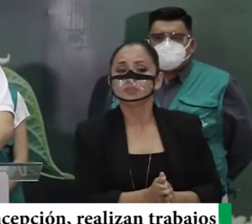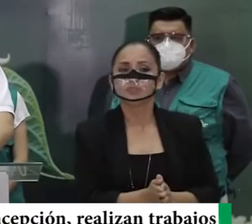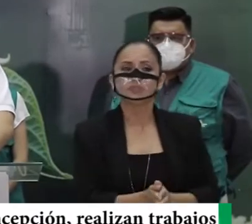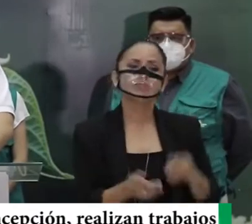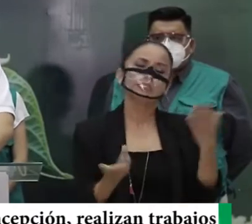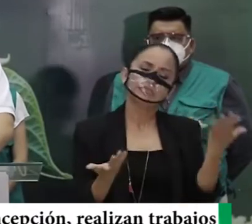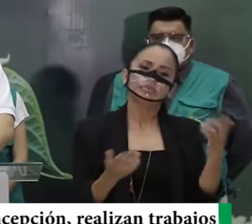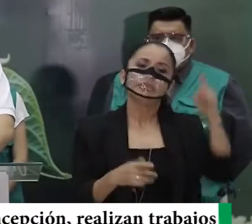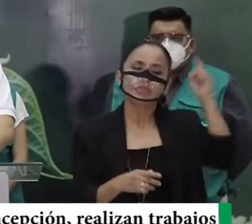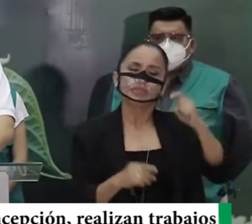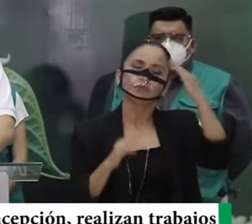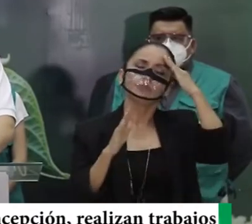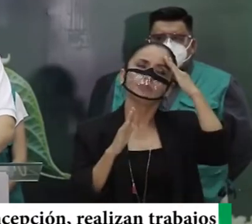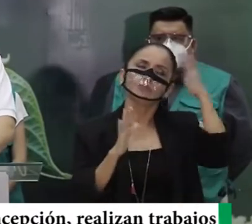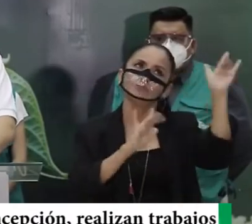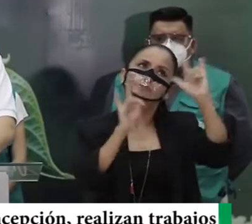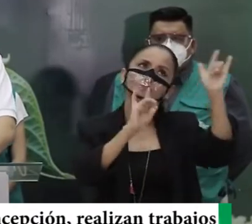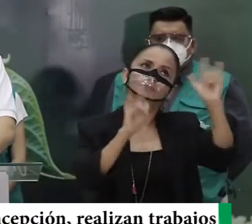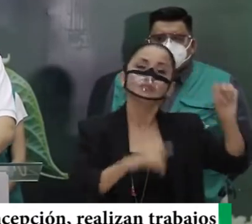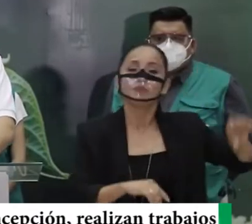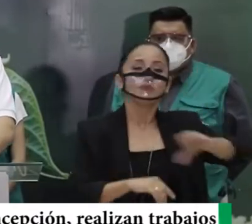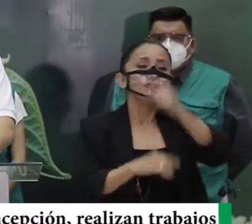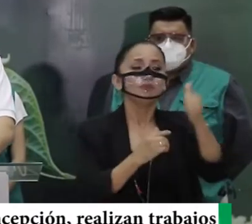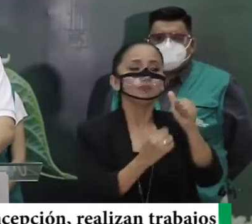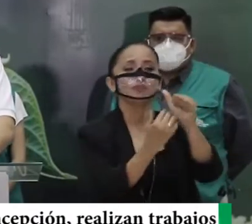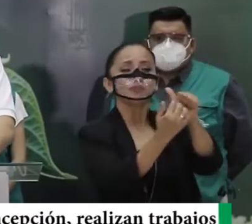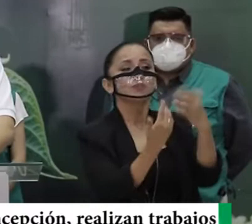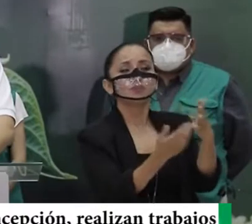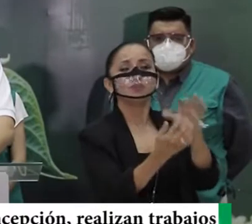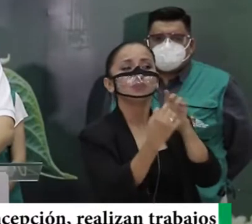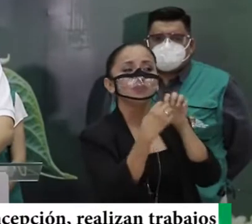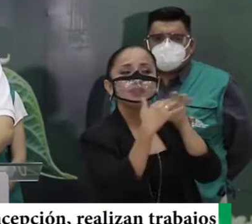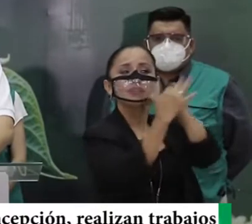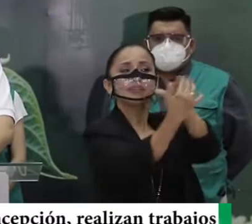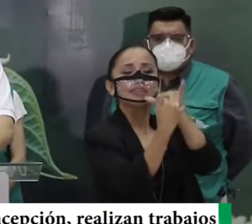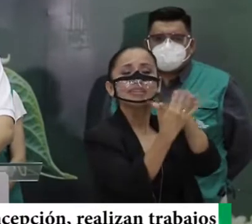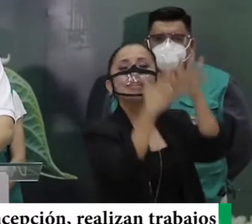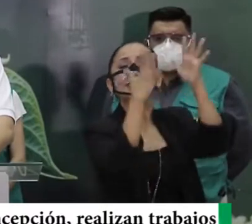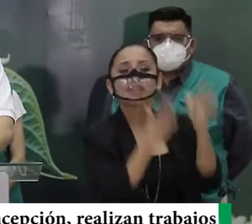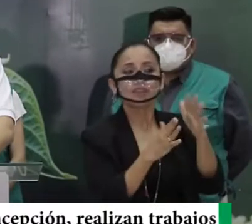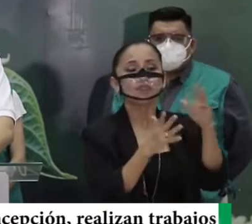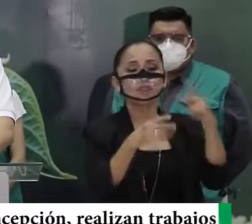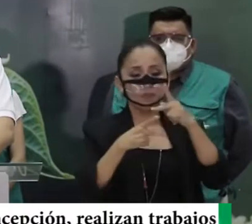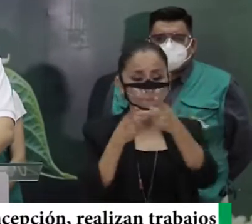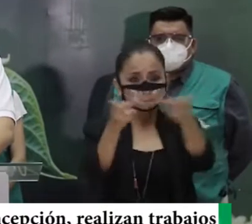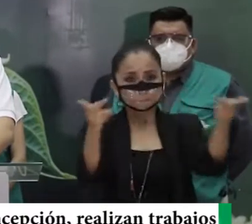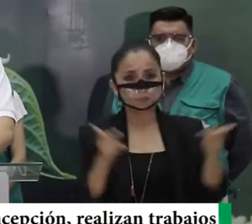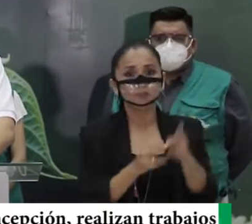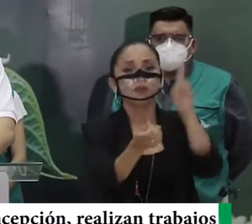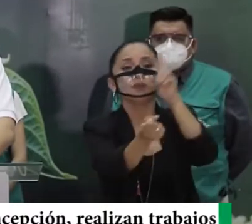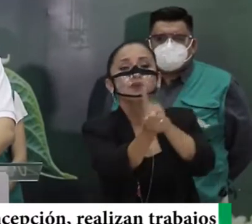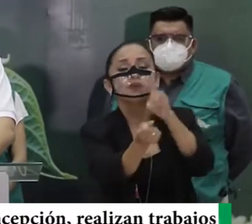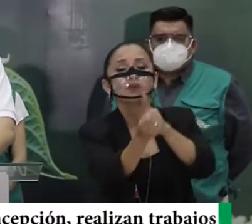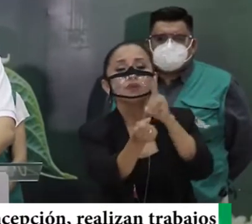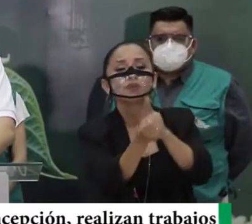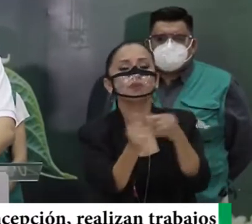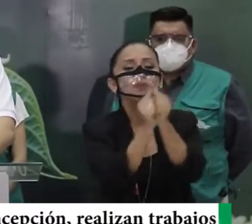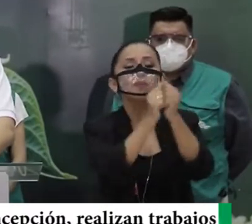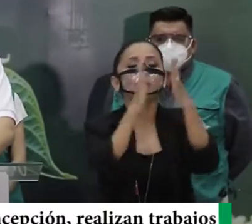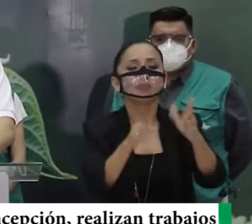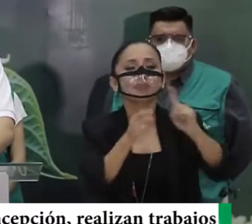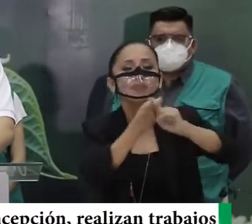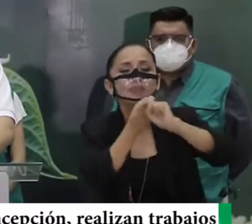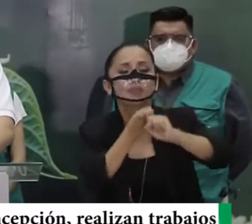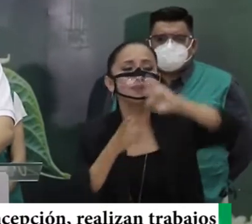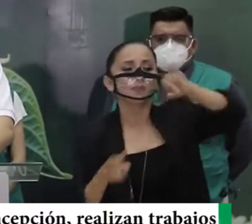despedir nuevamente a otro guerrero de la salud, pero en las provincias. Nuestro querido doctor, colega y